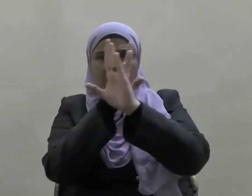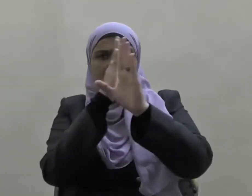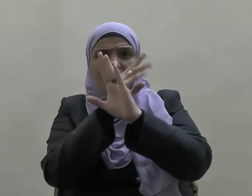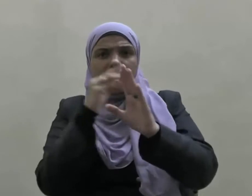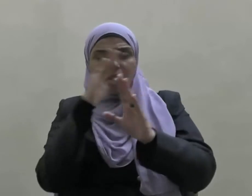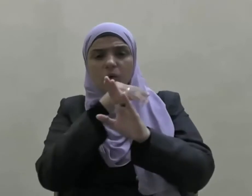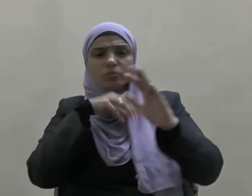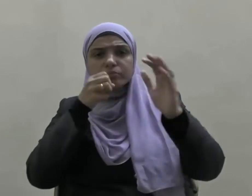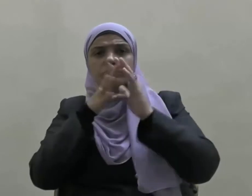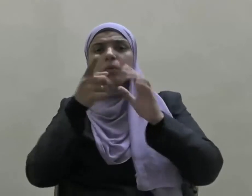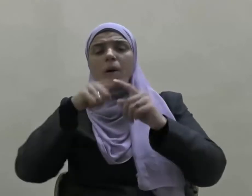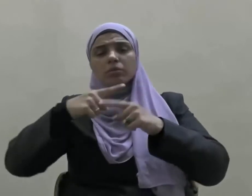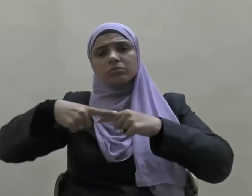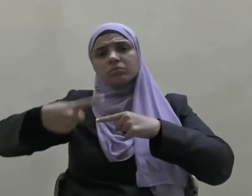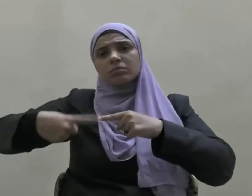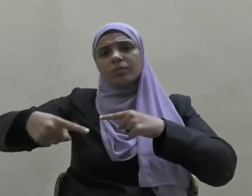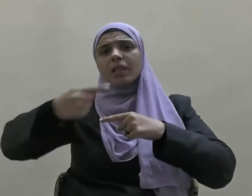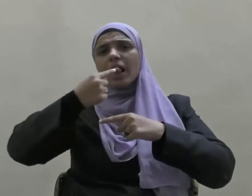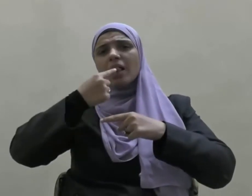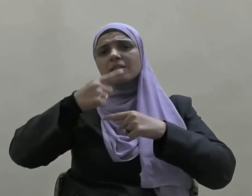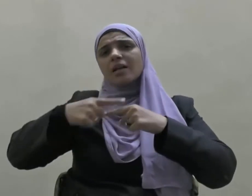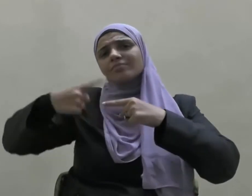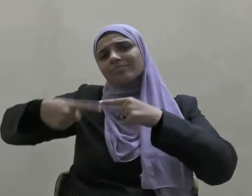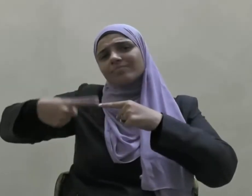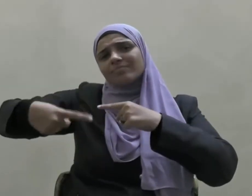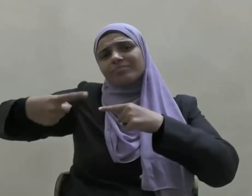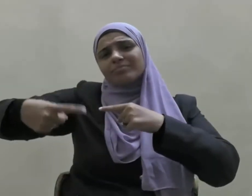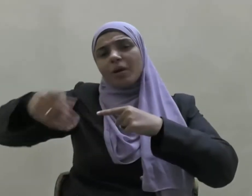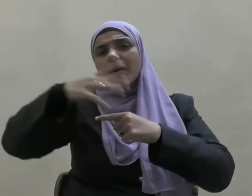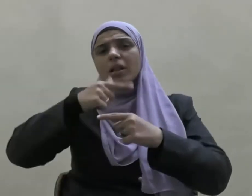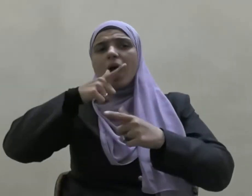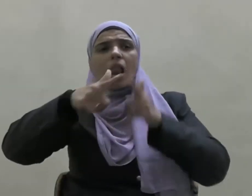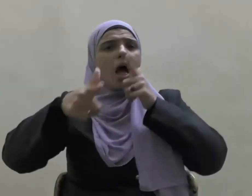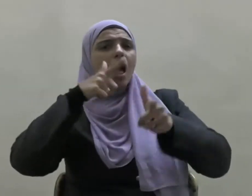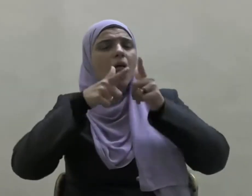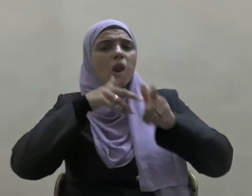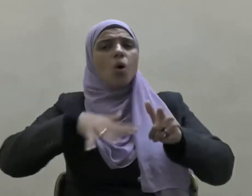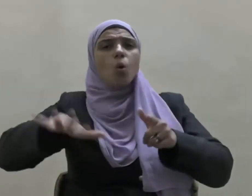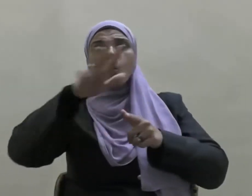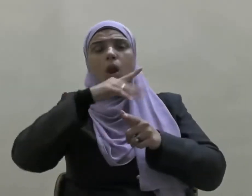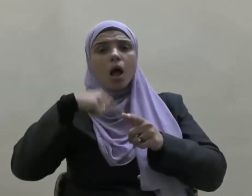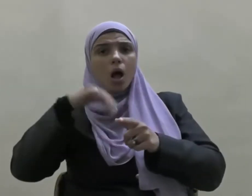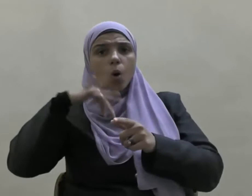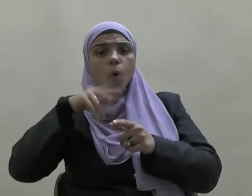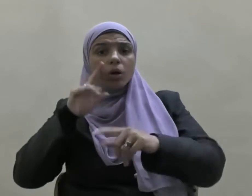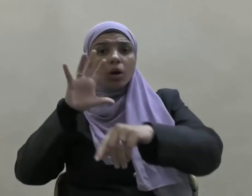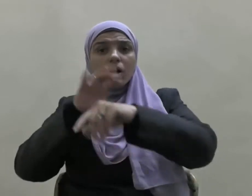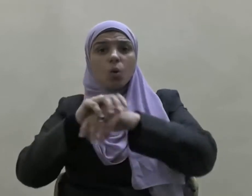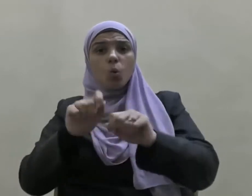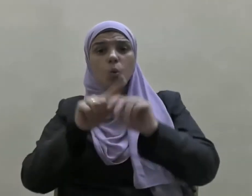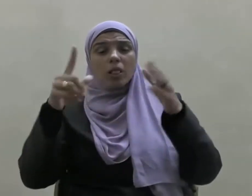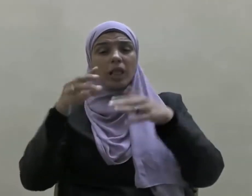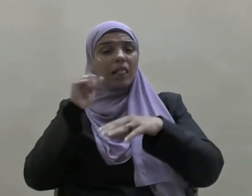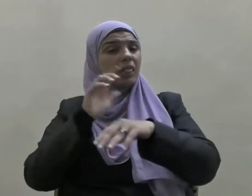وتتناقلها الألسنة وترددها دون تثبت أو تبين